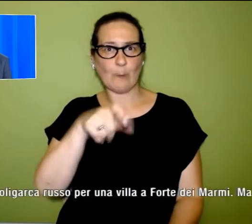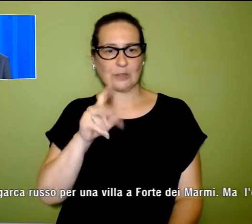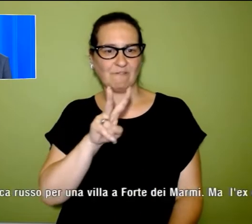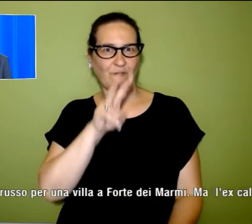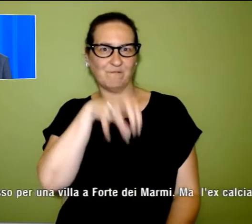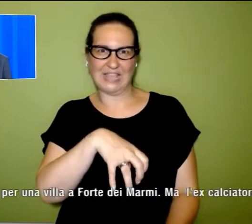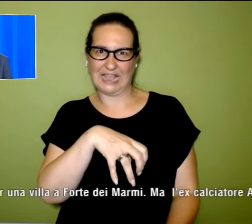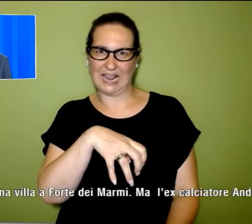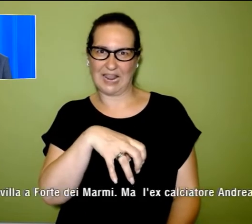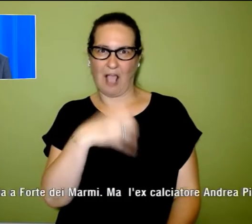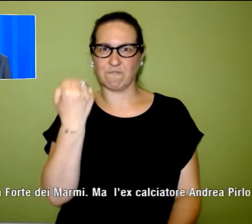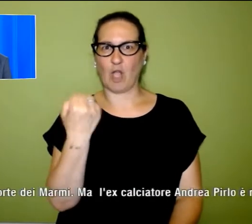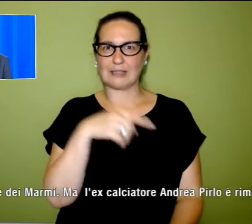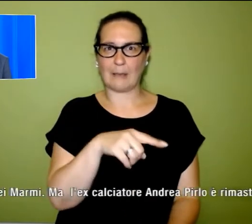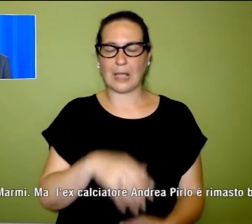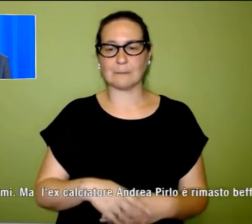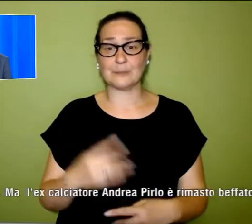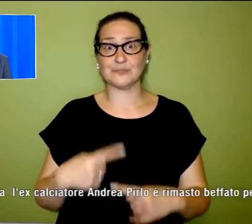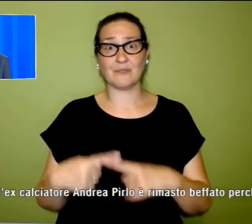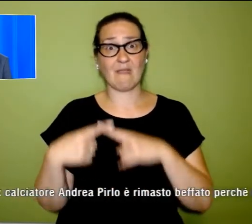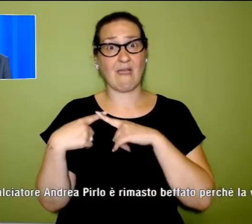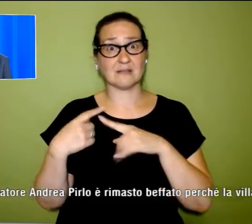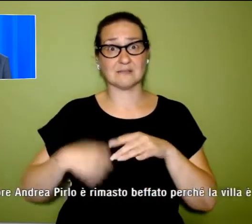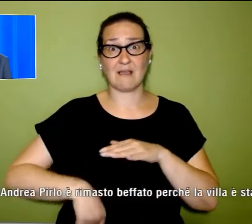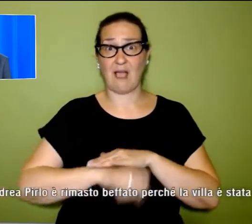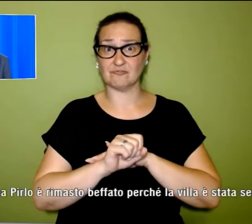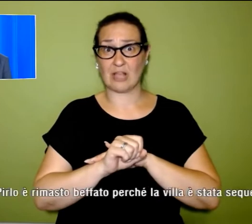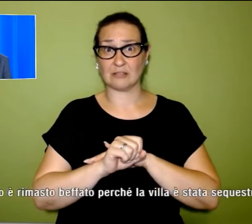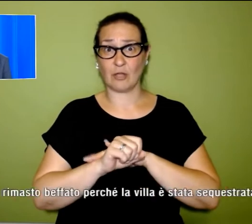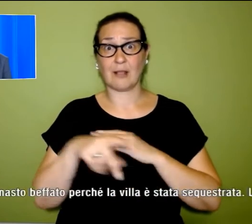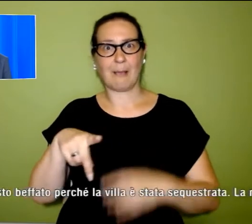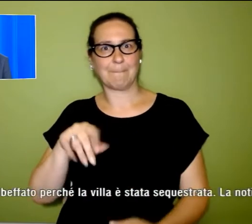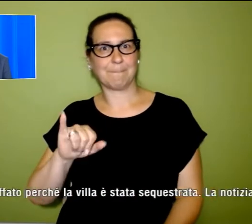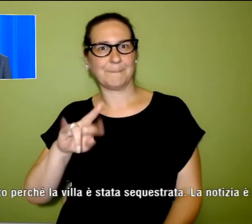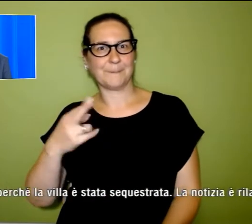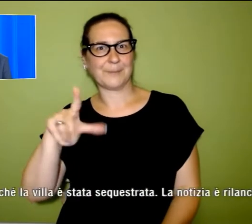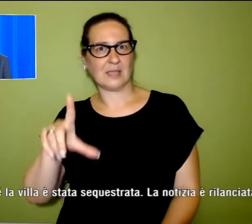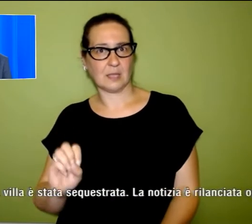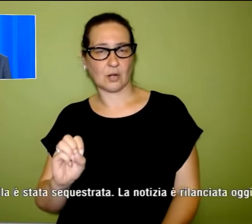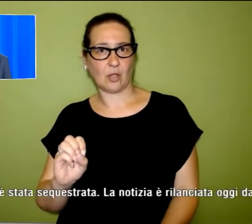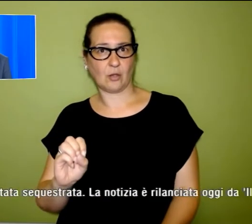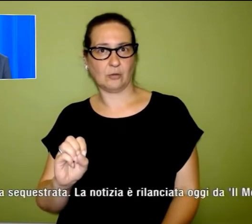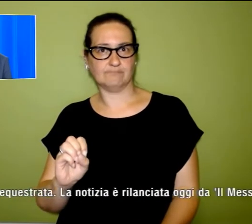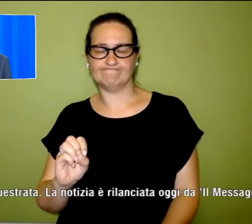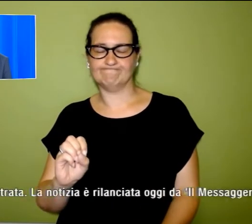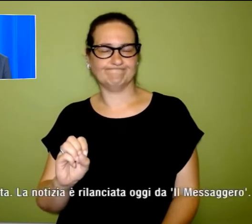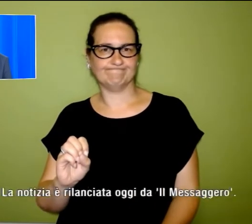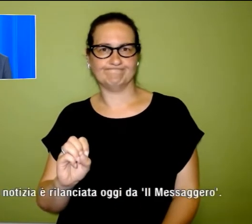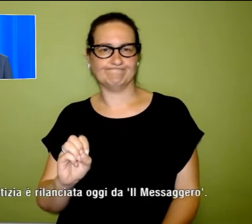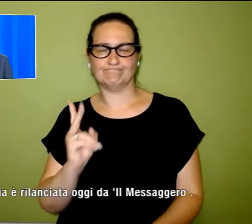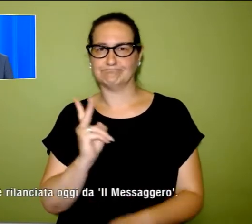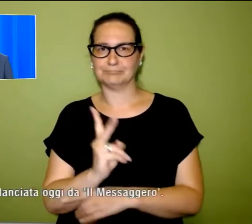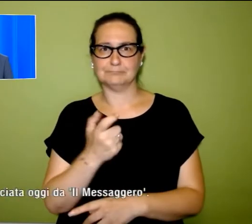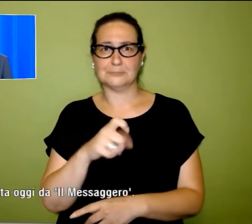ma l'ex calciatore, ora allenatore Andrea Pirlo è rimasto beffato perché la villa è stata sequestrata